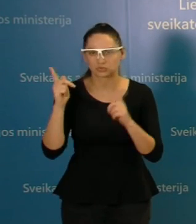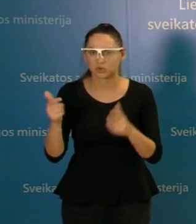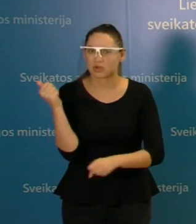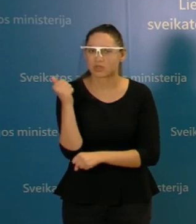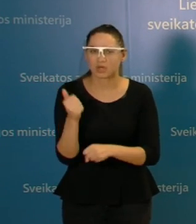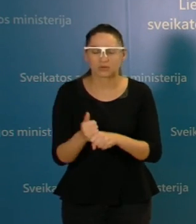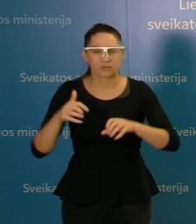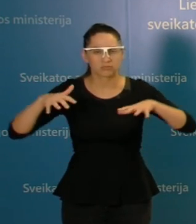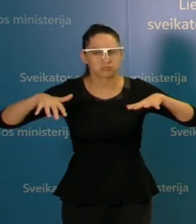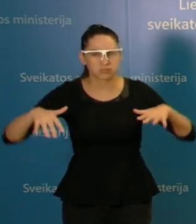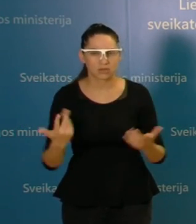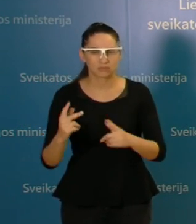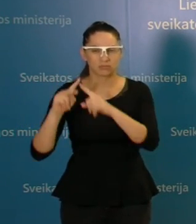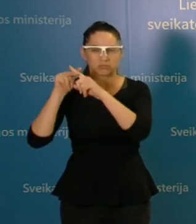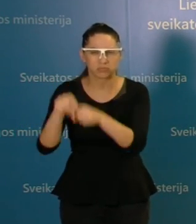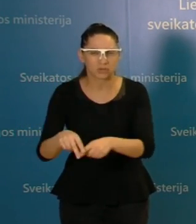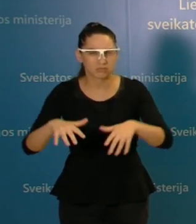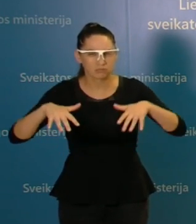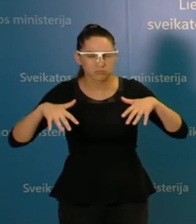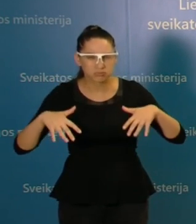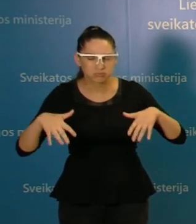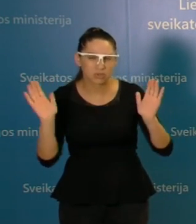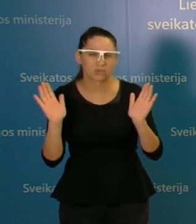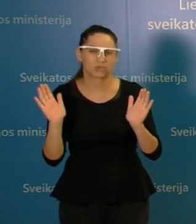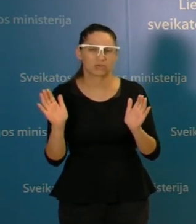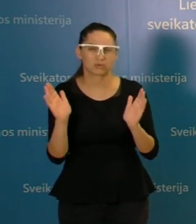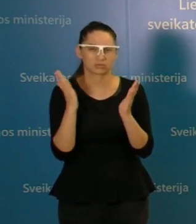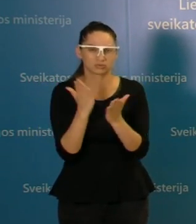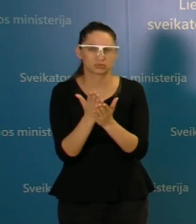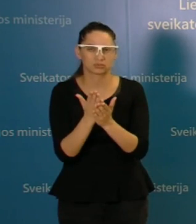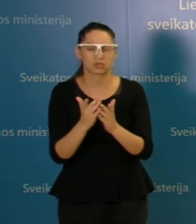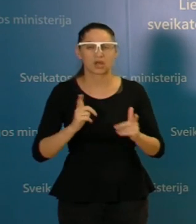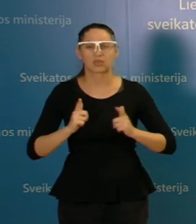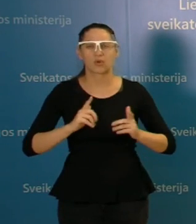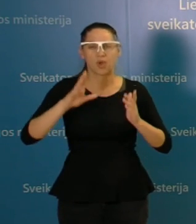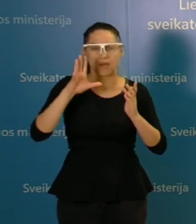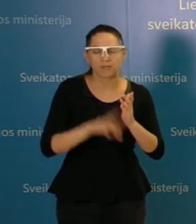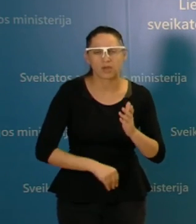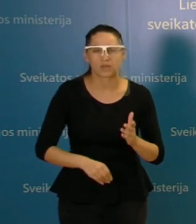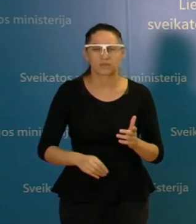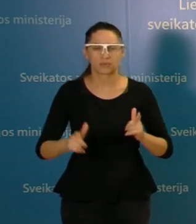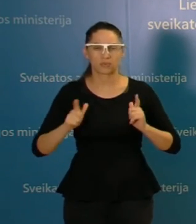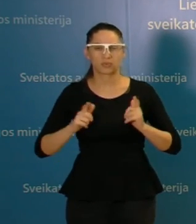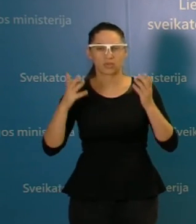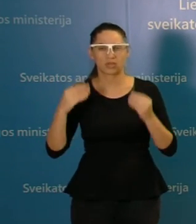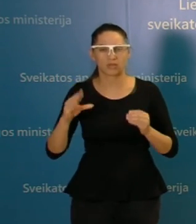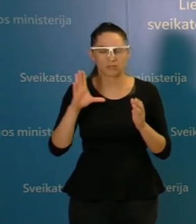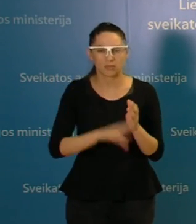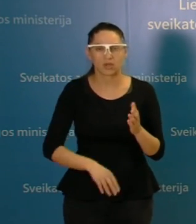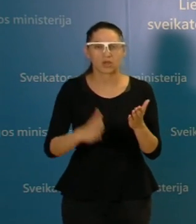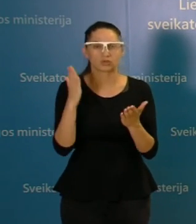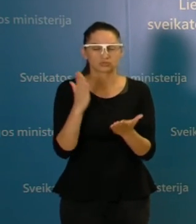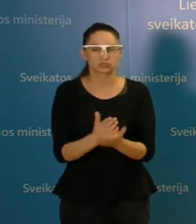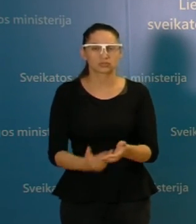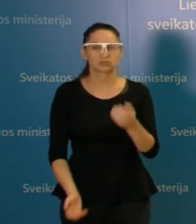yra pervargiai, yra perkrauti, jie tikrai dirba kartais ir be atostogų, be išeiginių, tai dabar jau turim 12